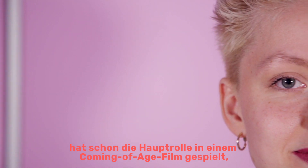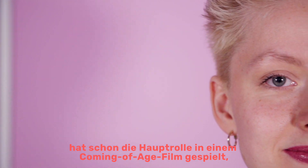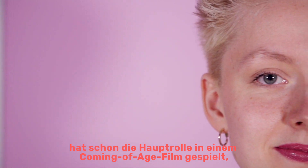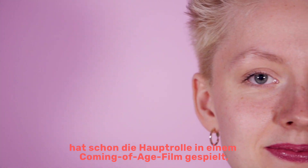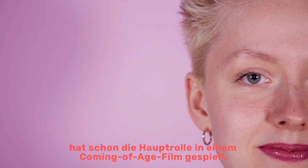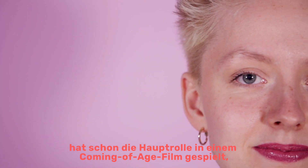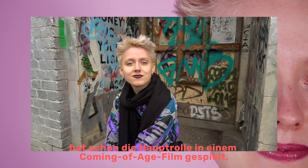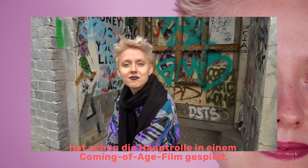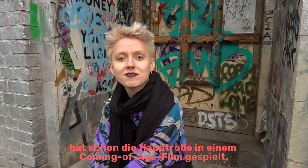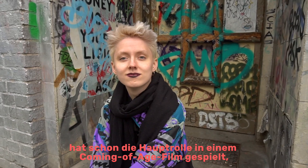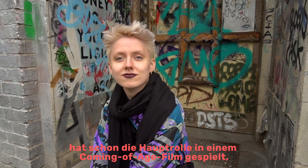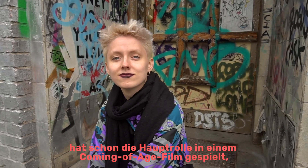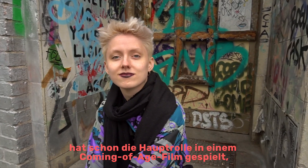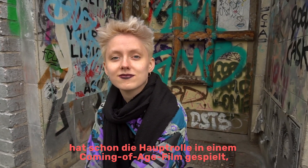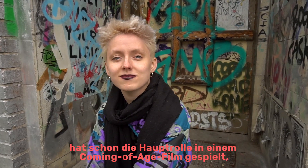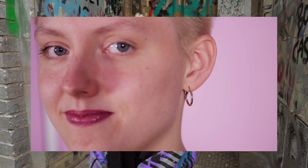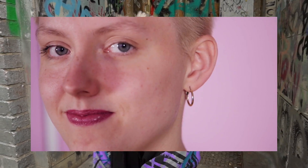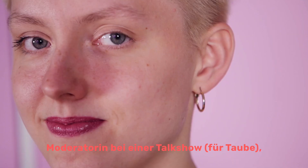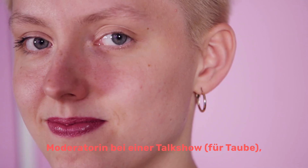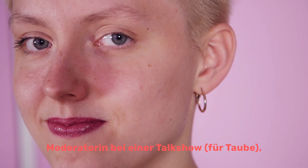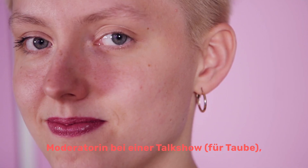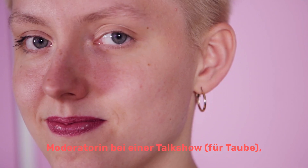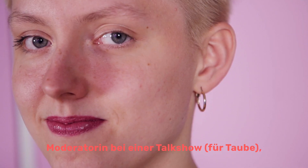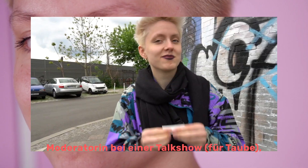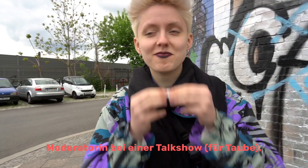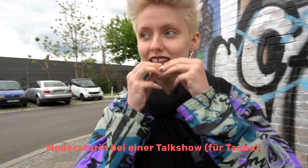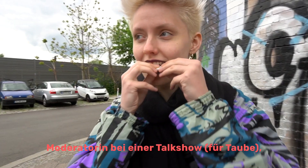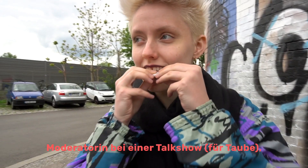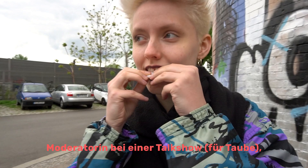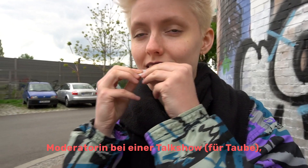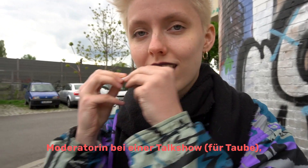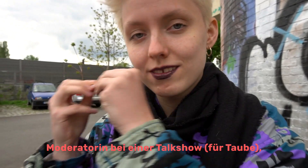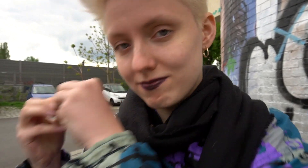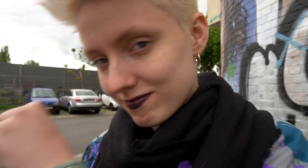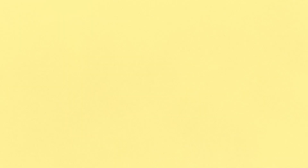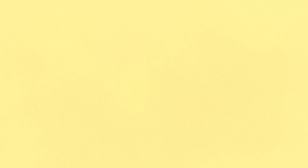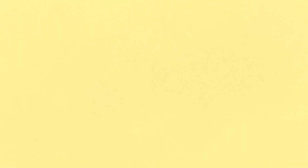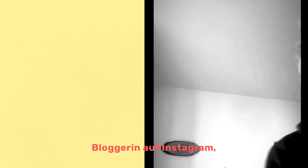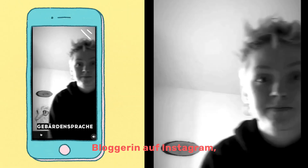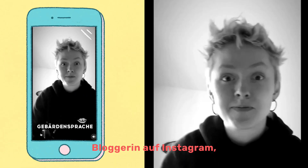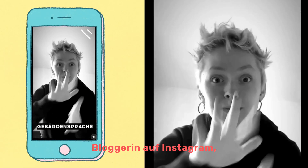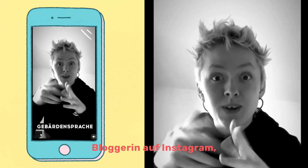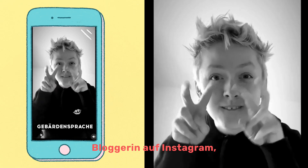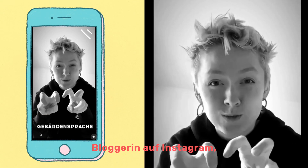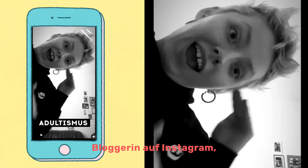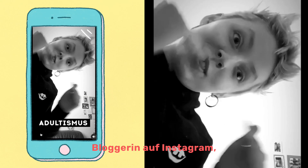einem Coming-of-Age-Film gespielt und ist Moderatorin bei einer Talkshow für Taube. Außerdem ist sie Bloggerin auf Instagram und